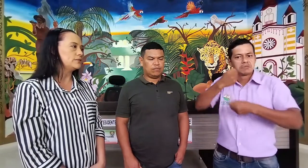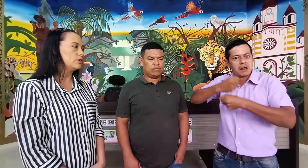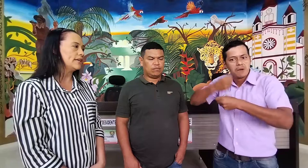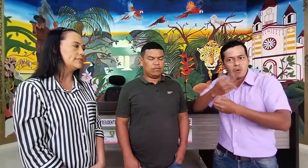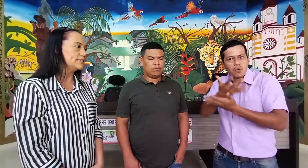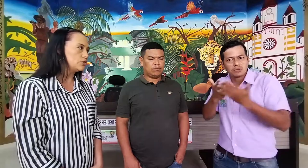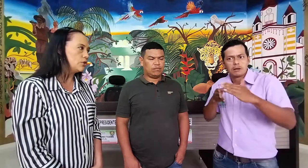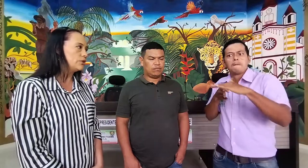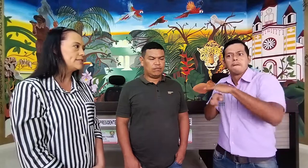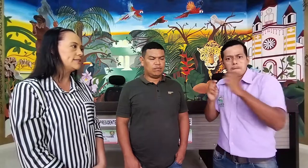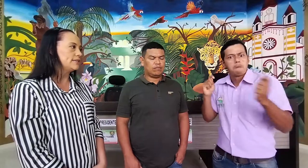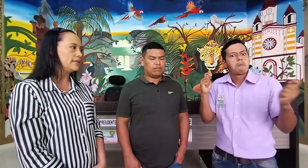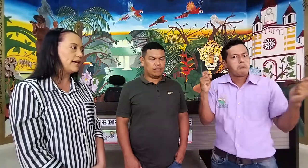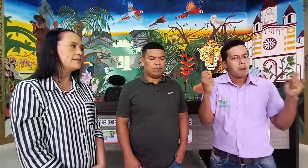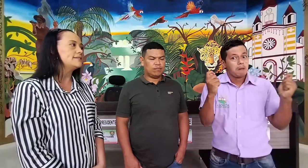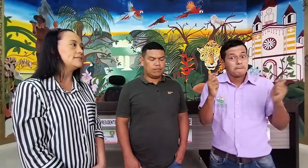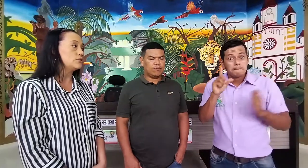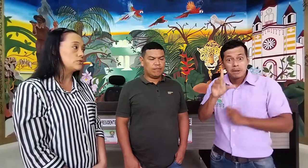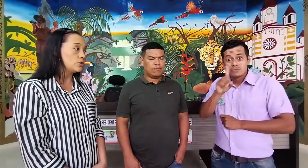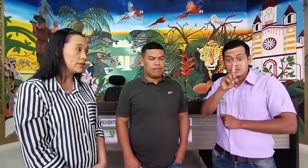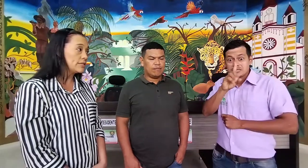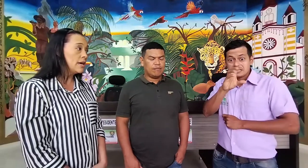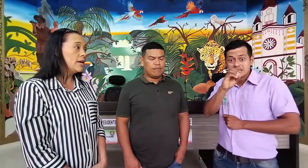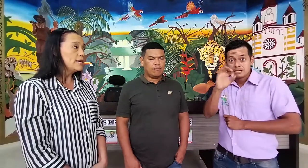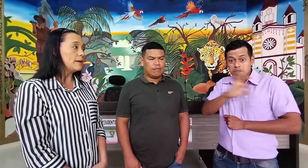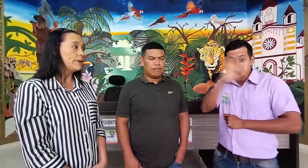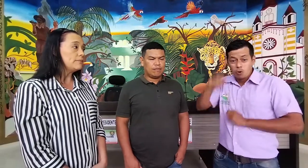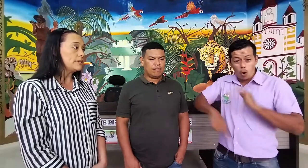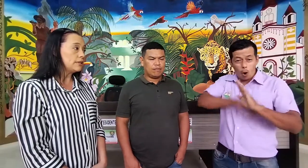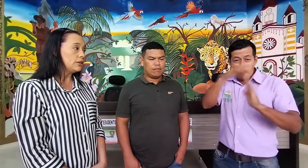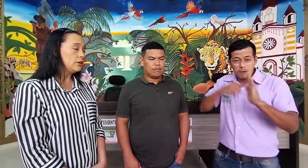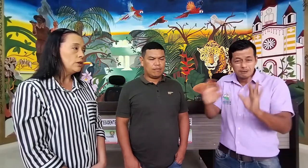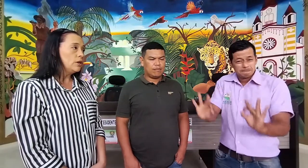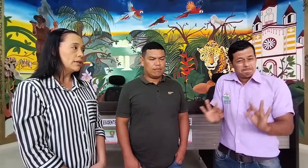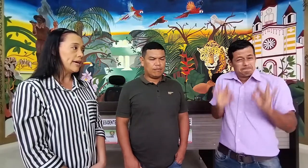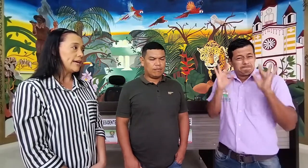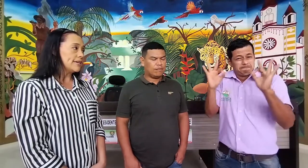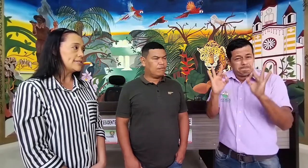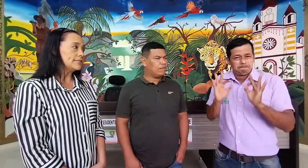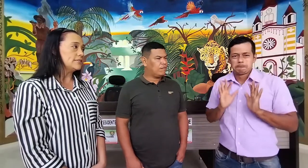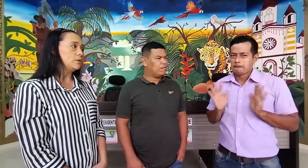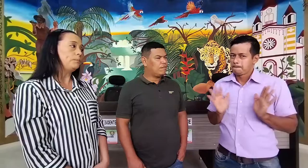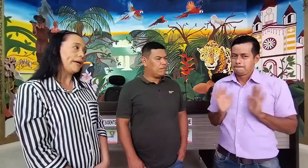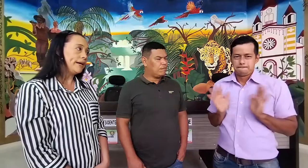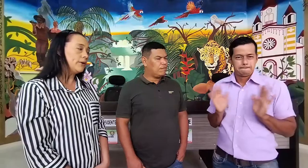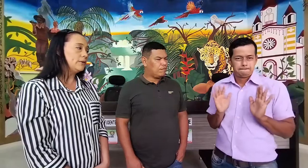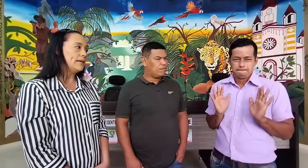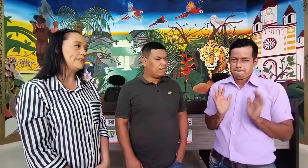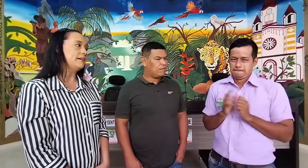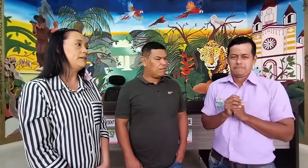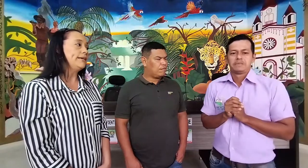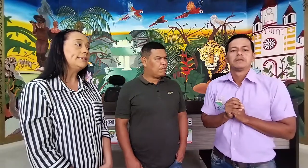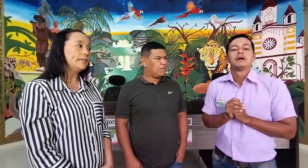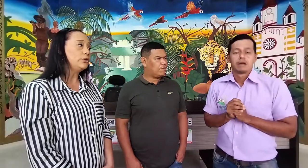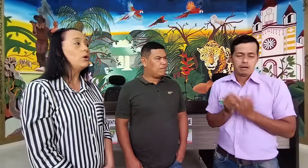organizaciones, entidades, instituciones y ha permitido que haya ese acceso, pero lamentariamente no